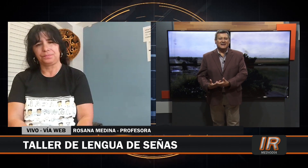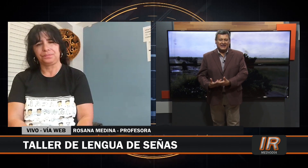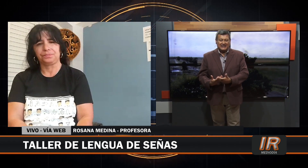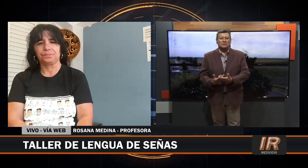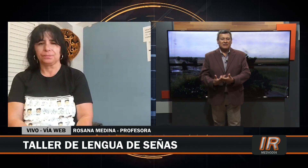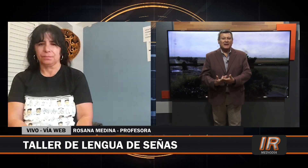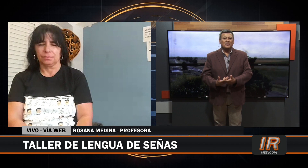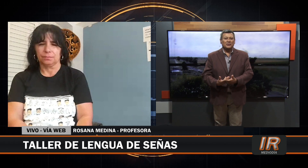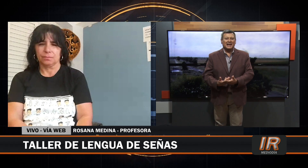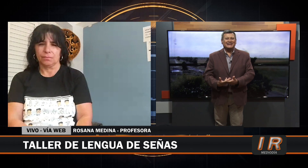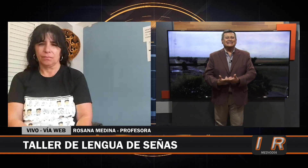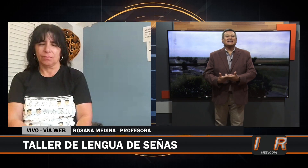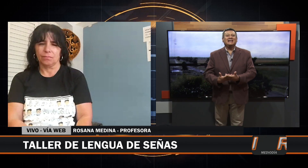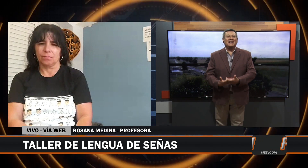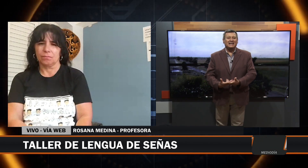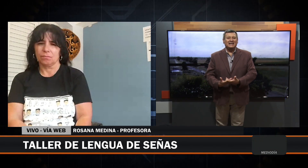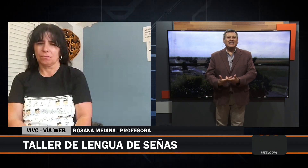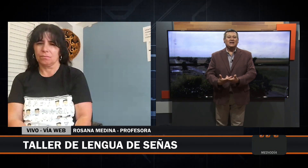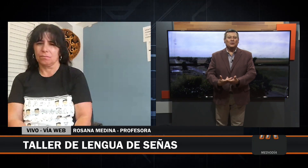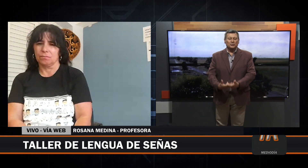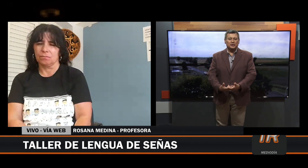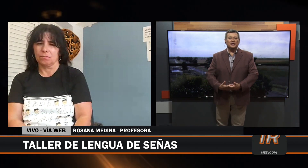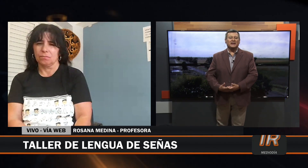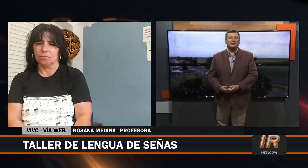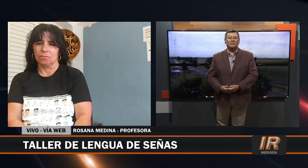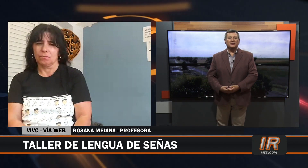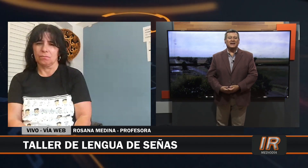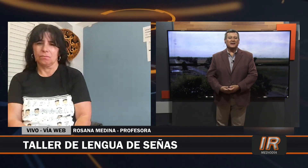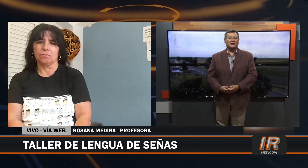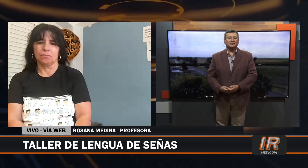estamos hablando de la real inclusión que debemos tener, ¿no?